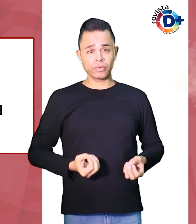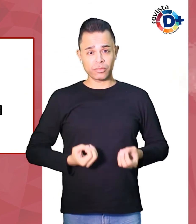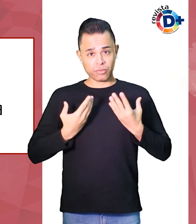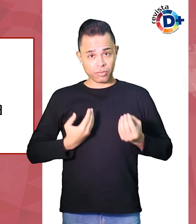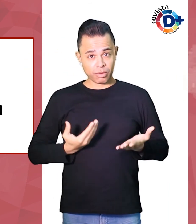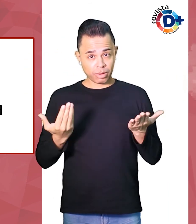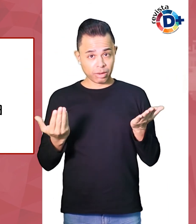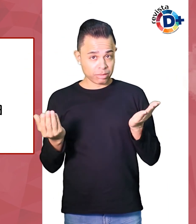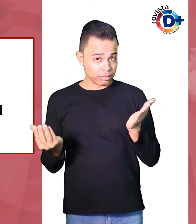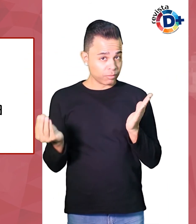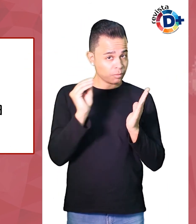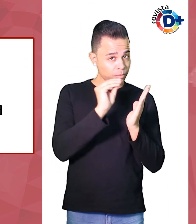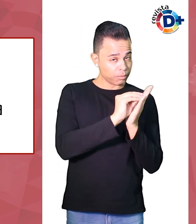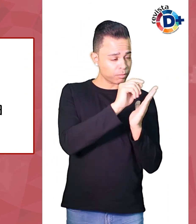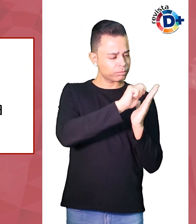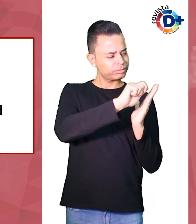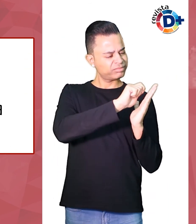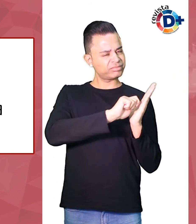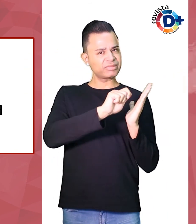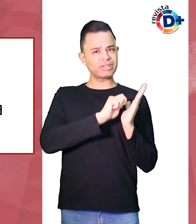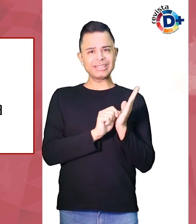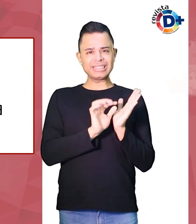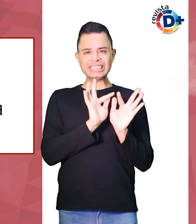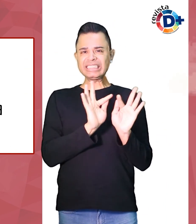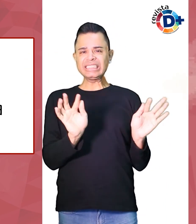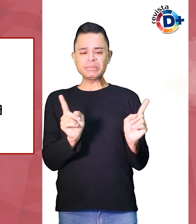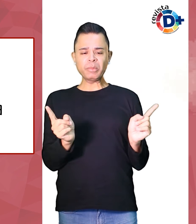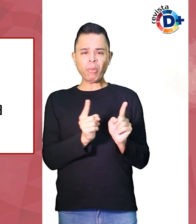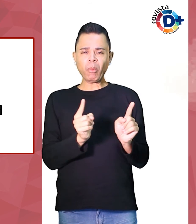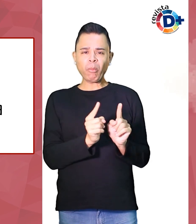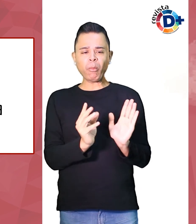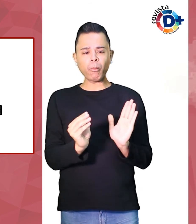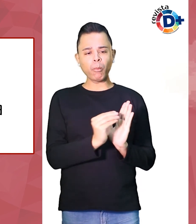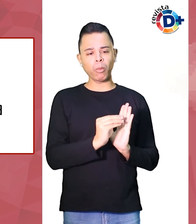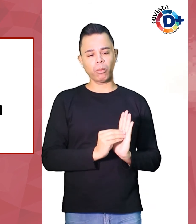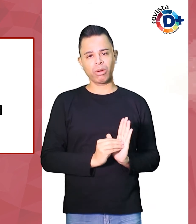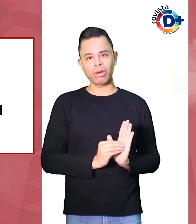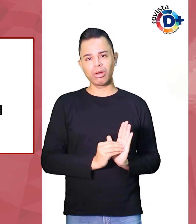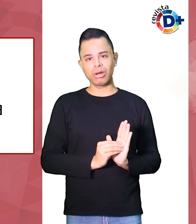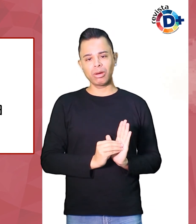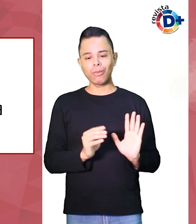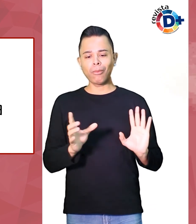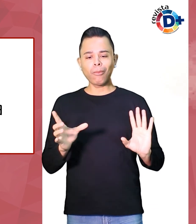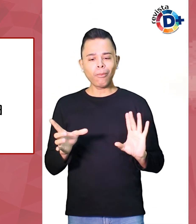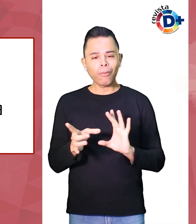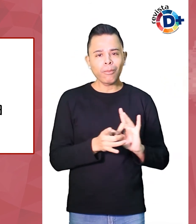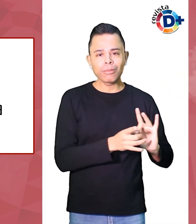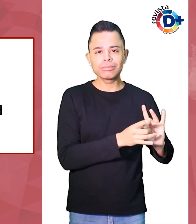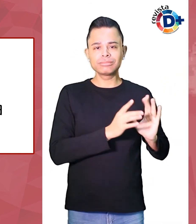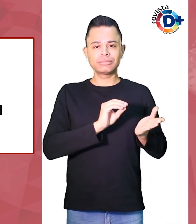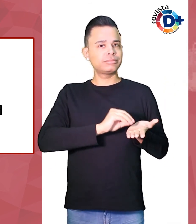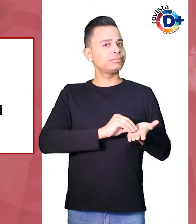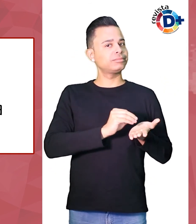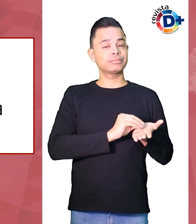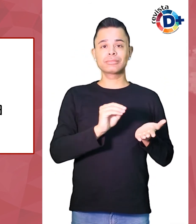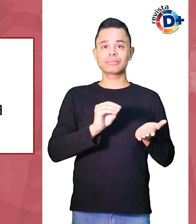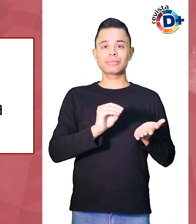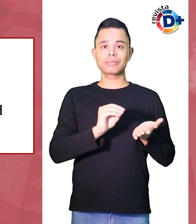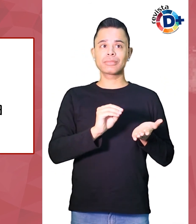podem ser descritas de forma breve ou descontextualizada pois precisam ser compreendidas